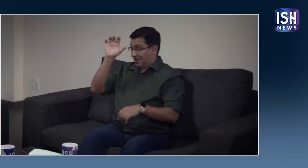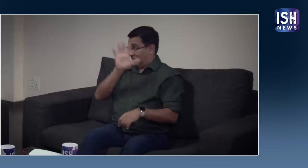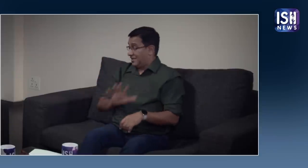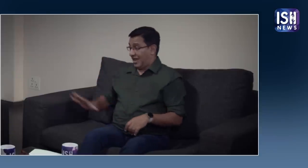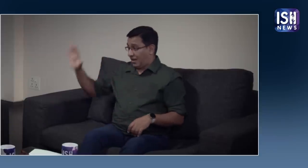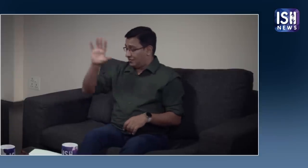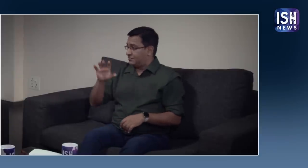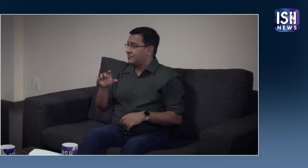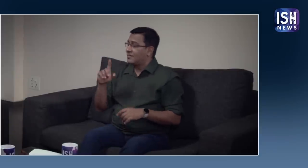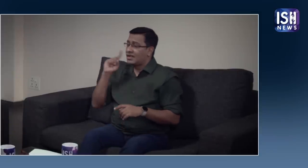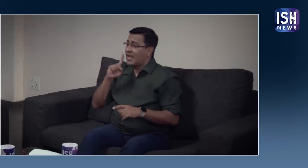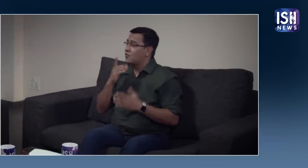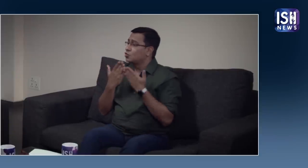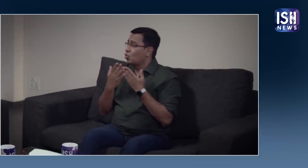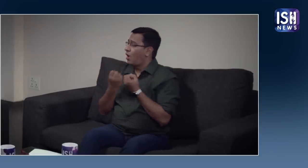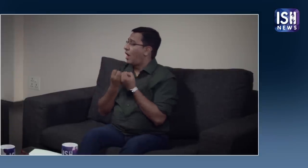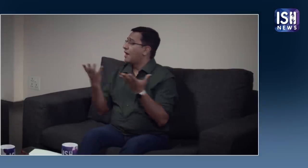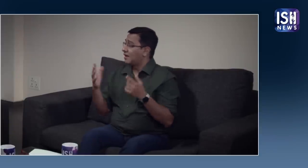भारत में लगबग 600 डेफ स्कूल है